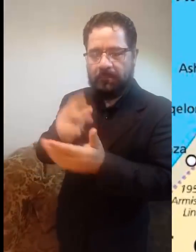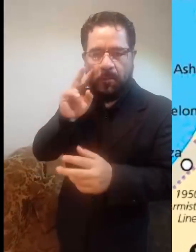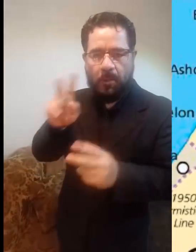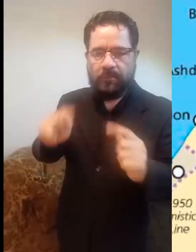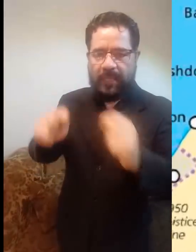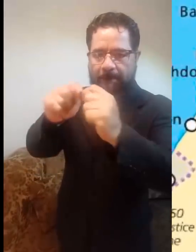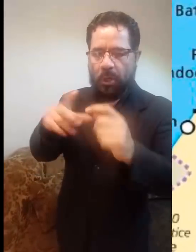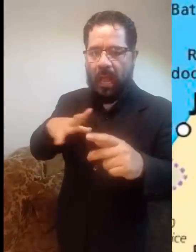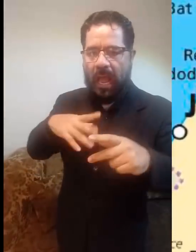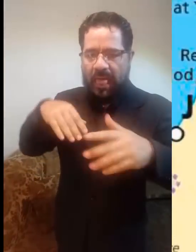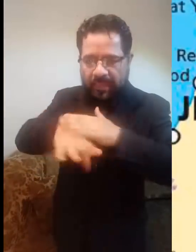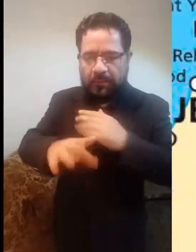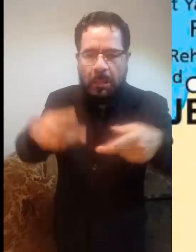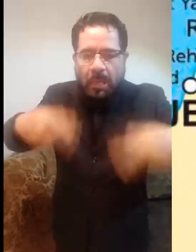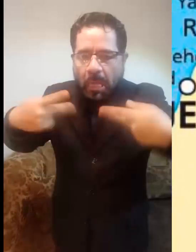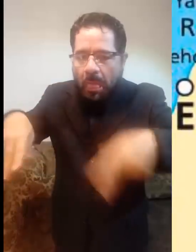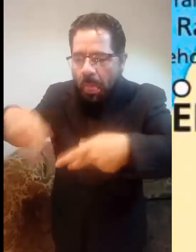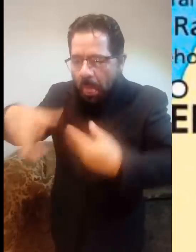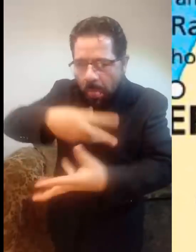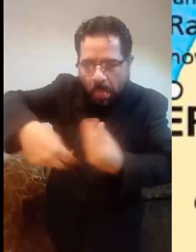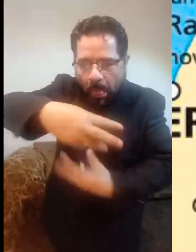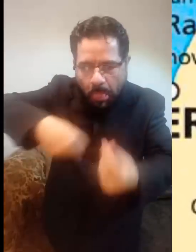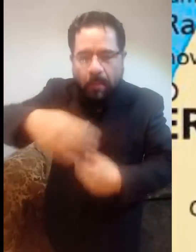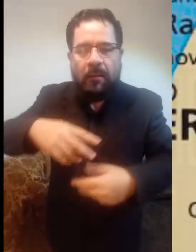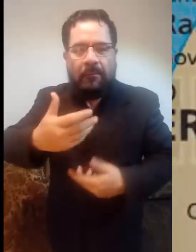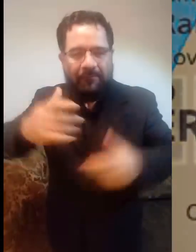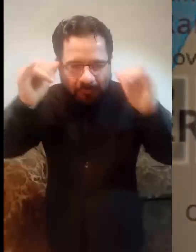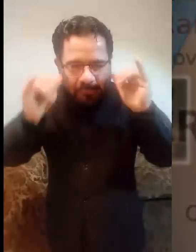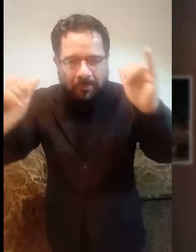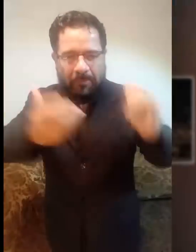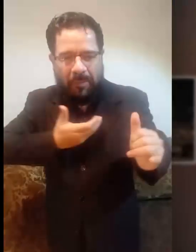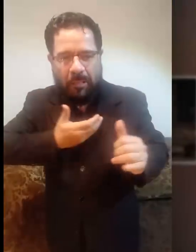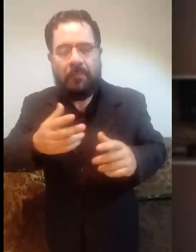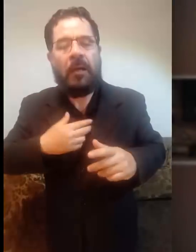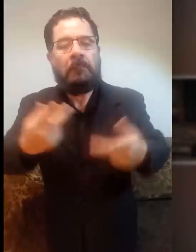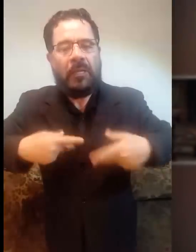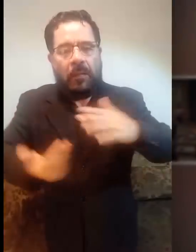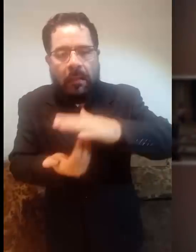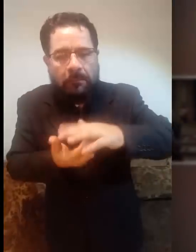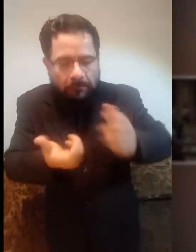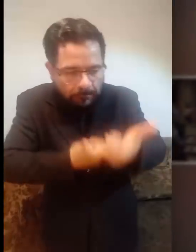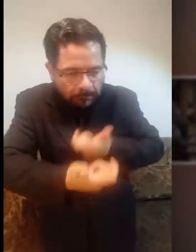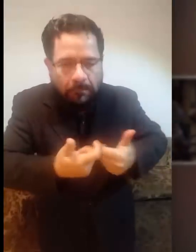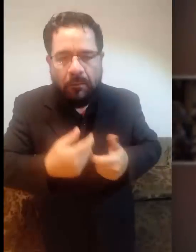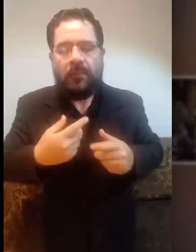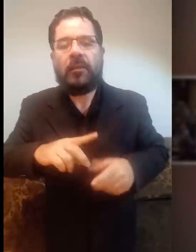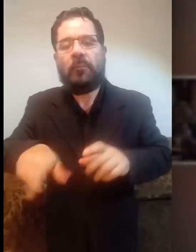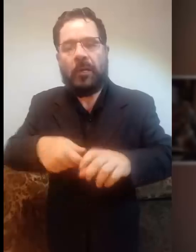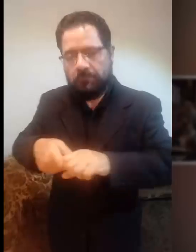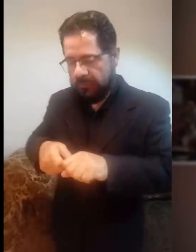y encontró en el templo a los vendedores de bueyes, ovejas y palomas, y a los cambistas con sus mesas.